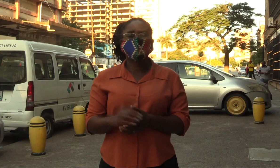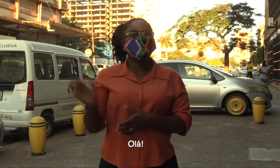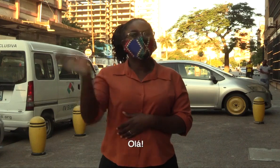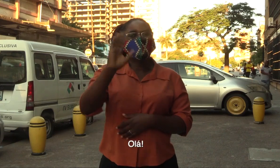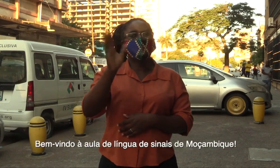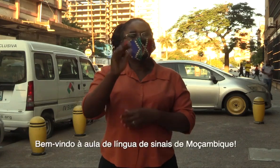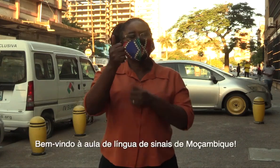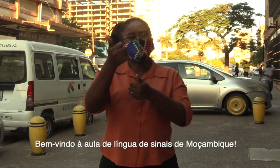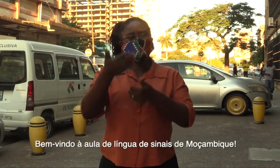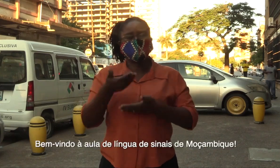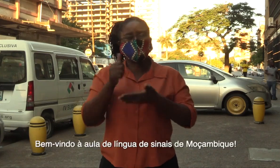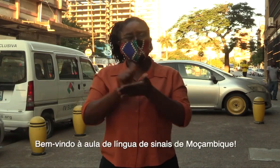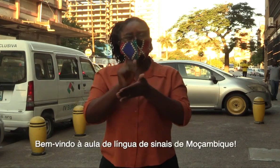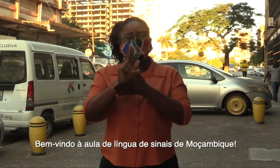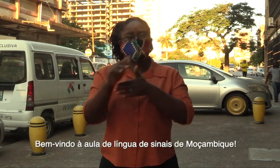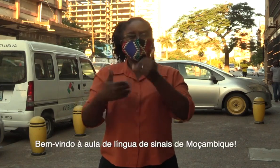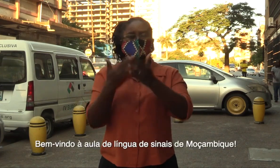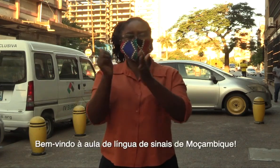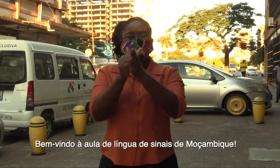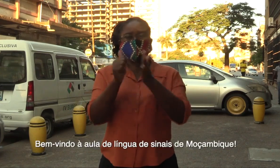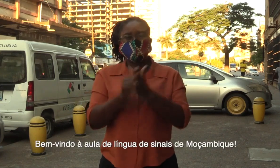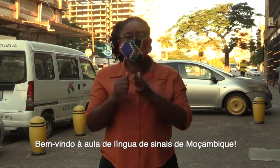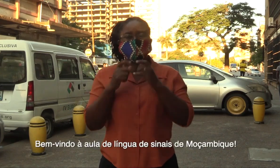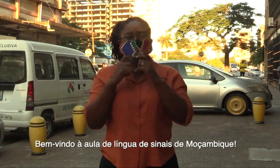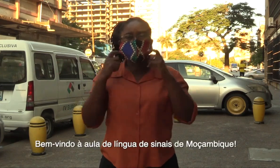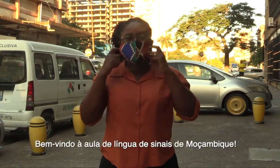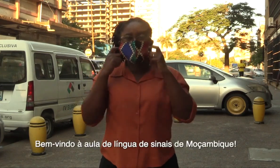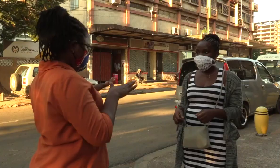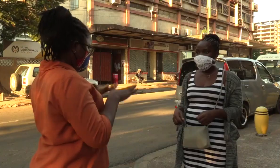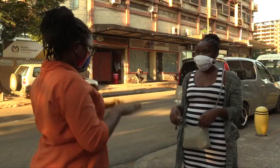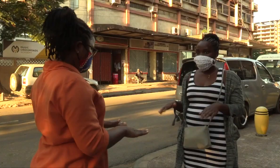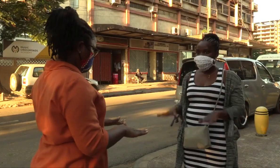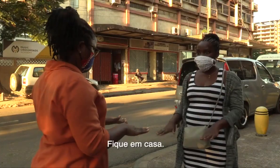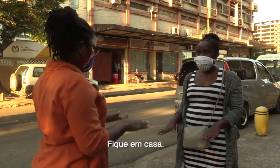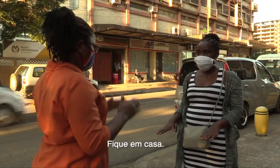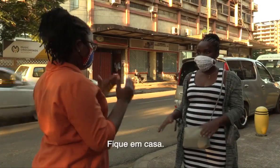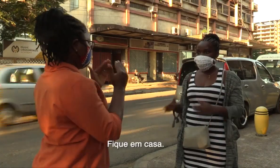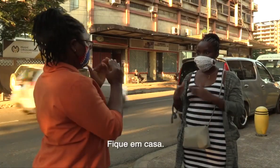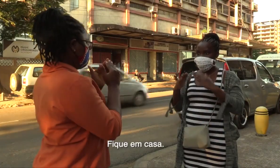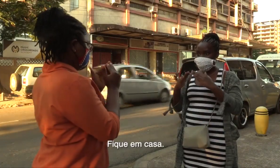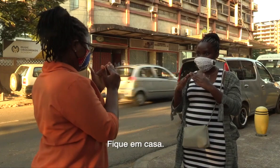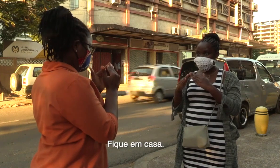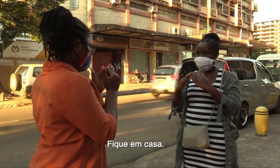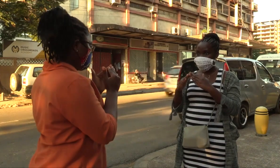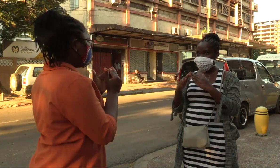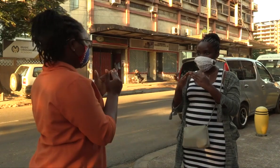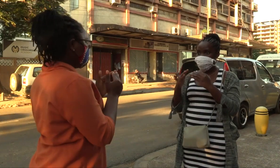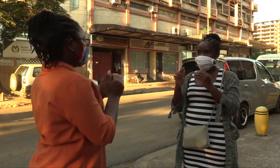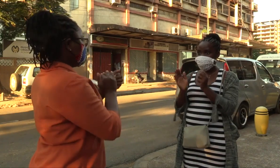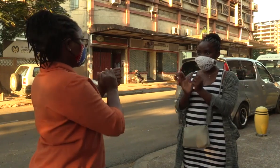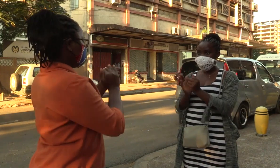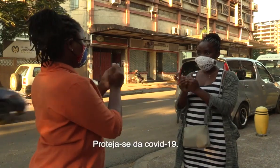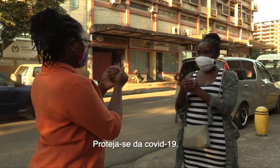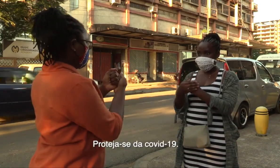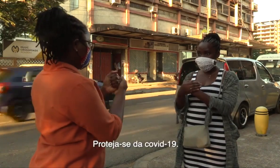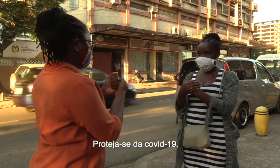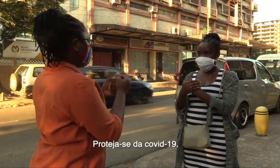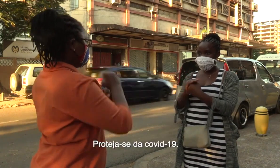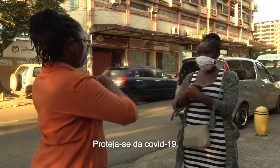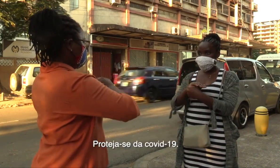Olá, bem-vindo à aula de Língua de Sinais de Moçambique. Fique em casa. Proteja-se da